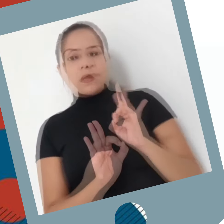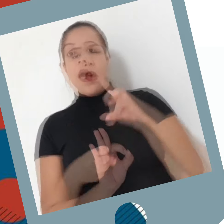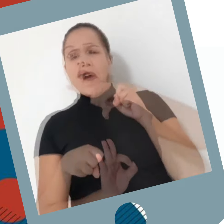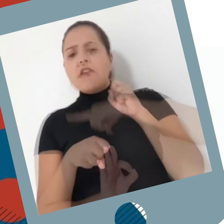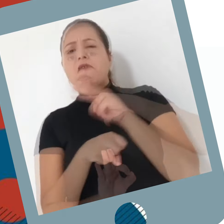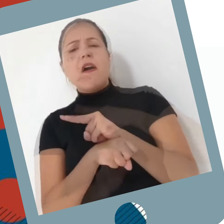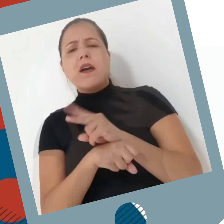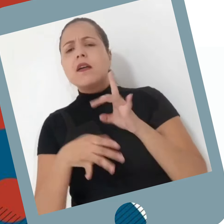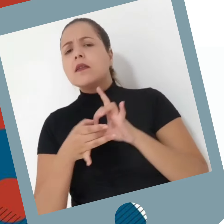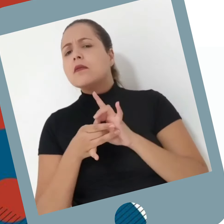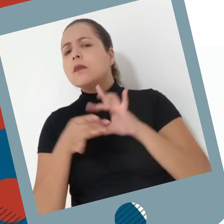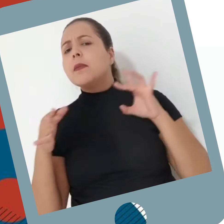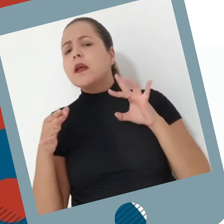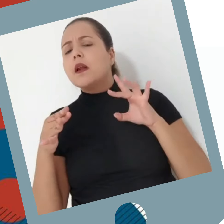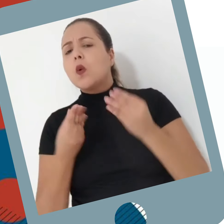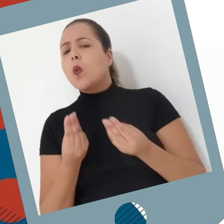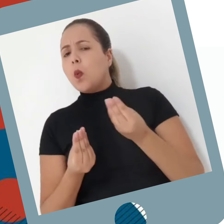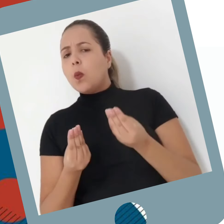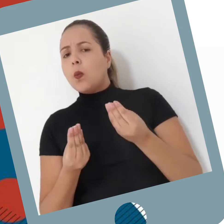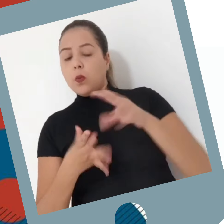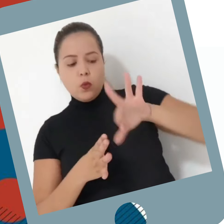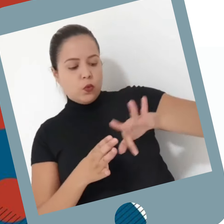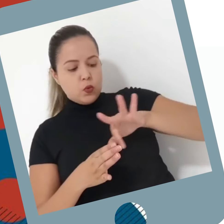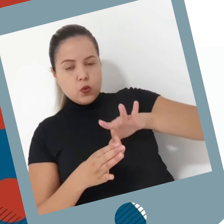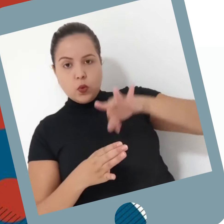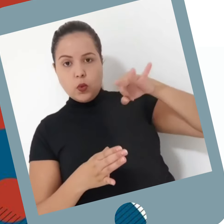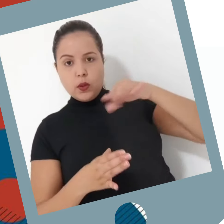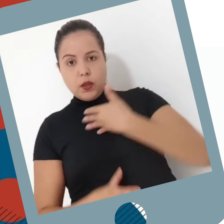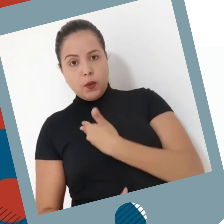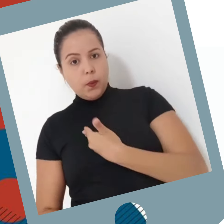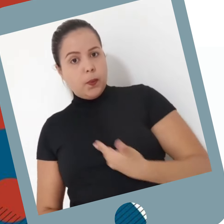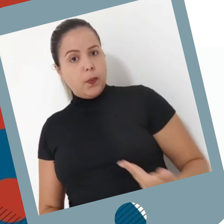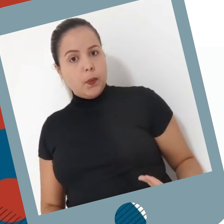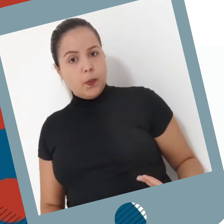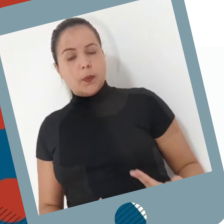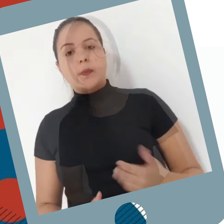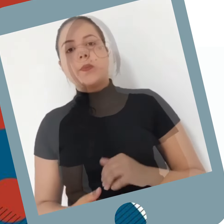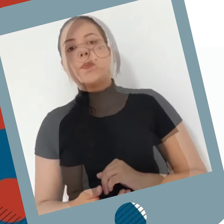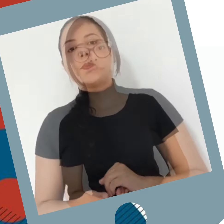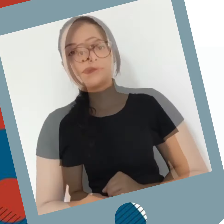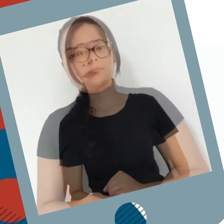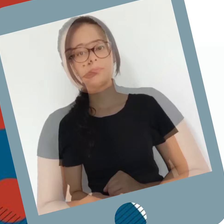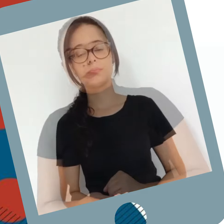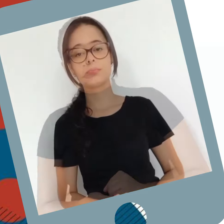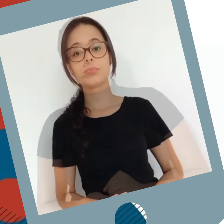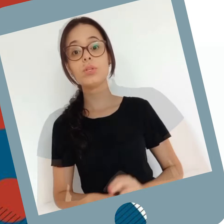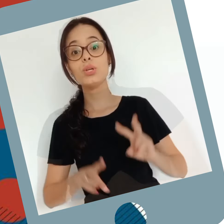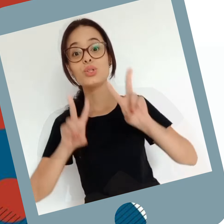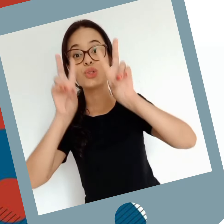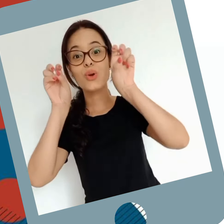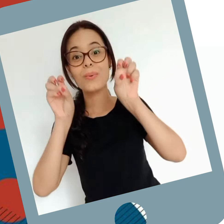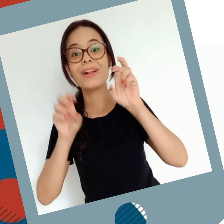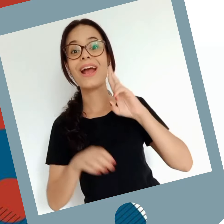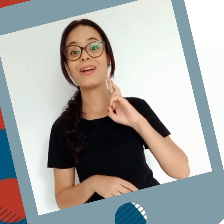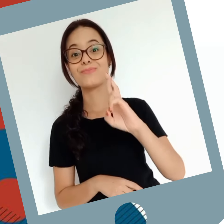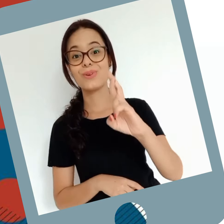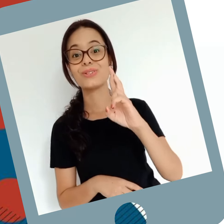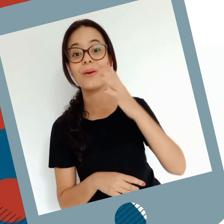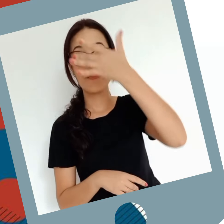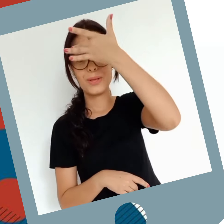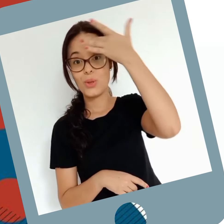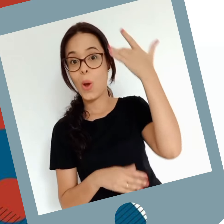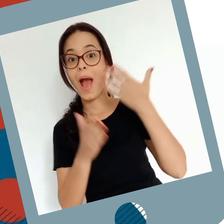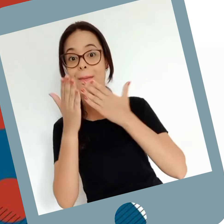As vagas serão disponibilizadas através de sorteio público. O